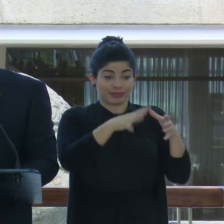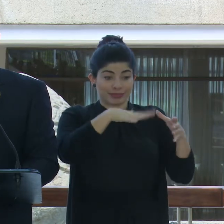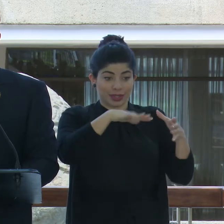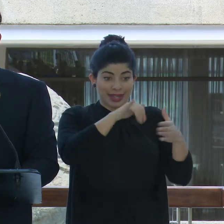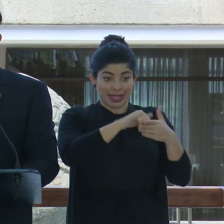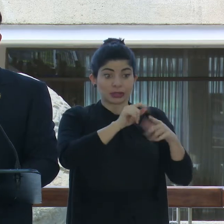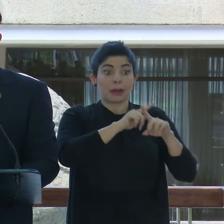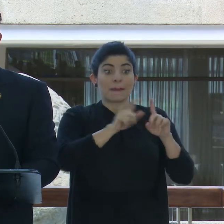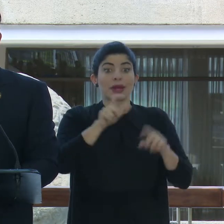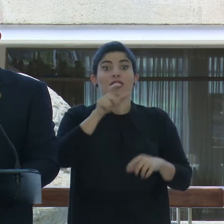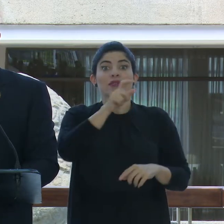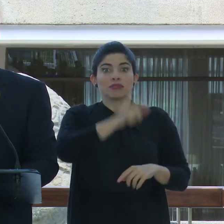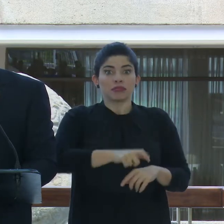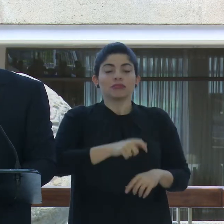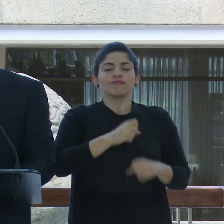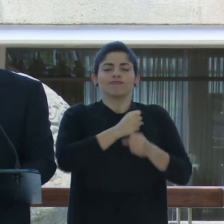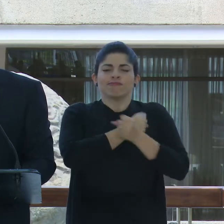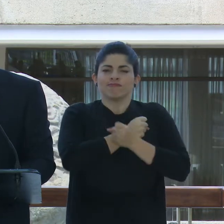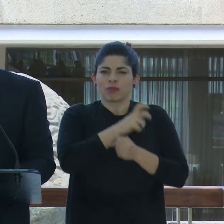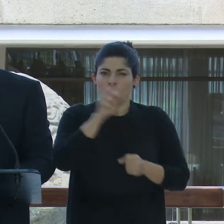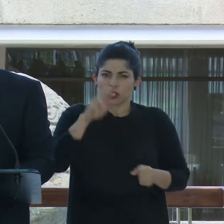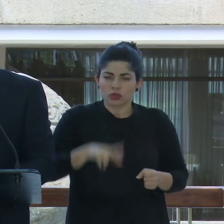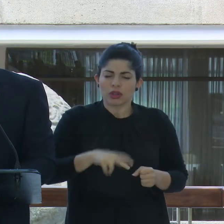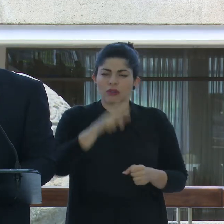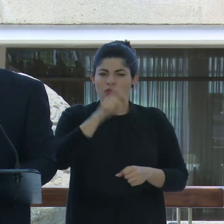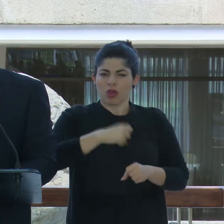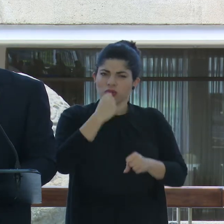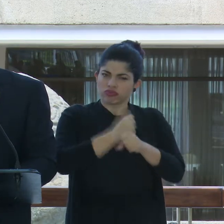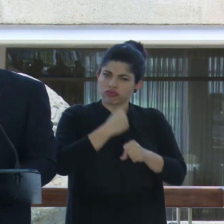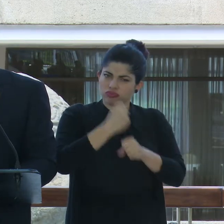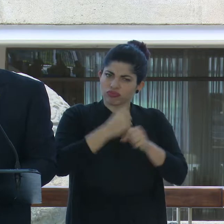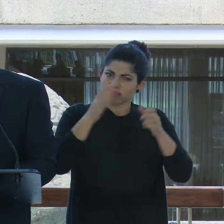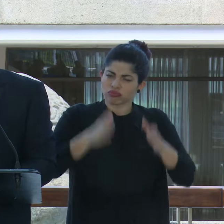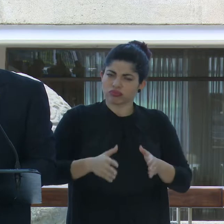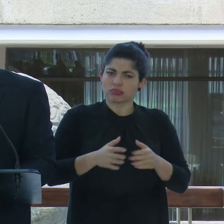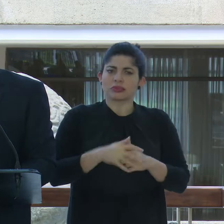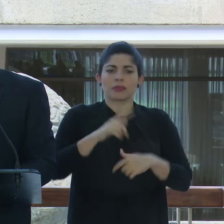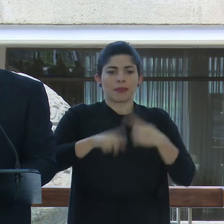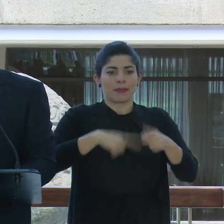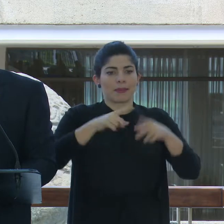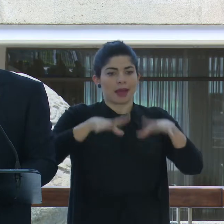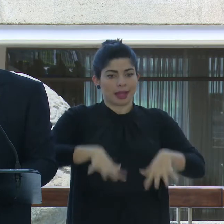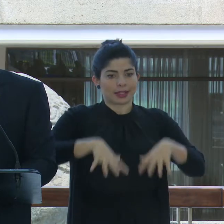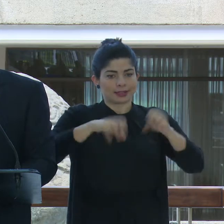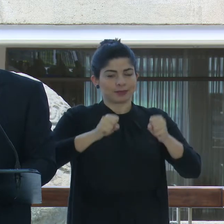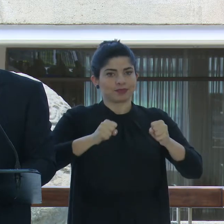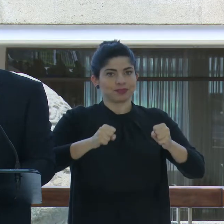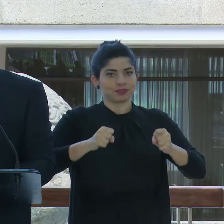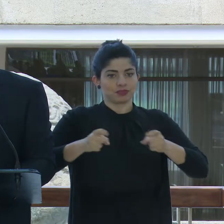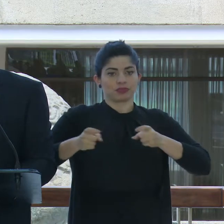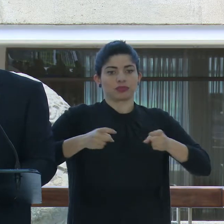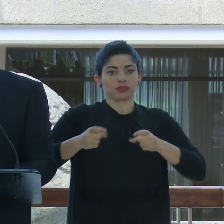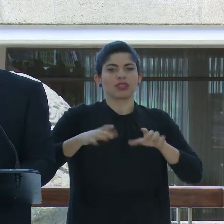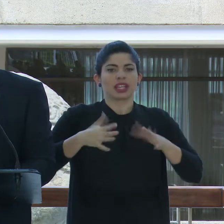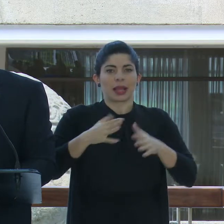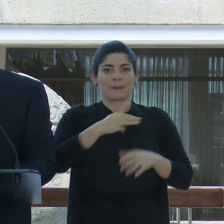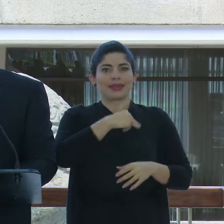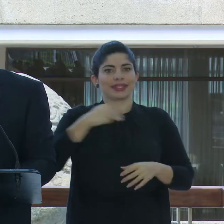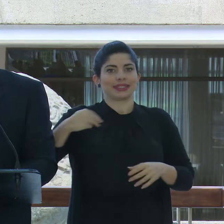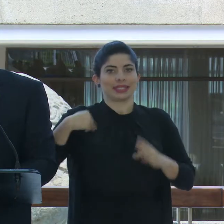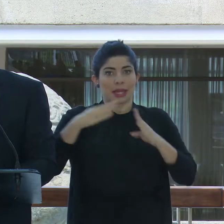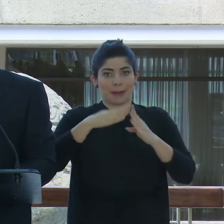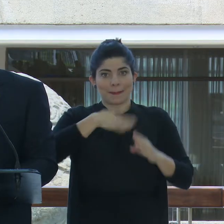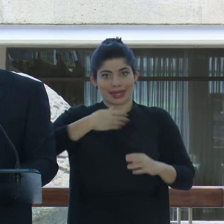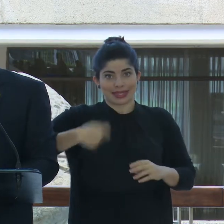persona que ama a Costa Rica, una persona trabajadora y que asumirá las riendas del Ministerio de la Presidencia,